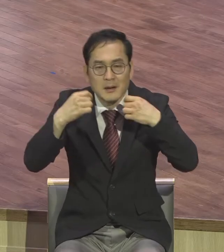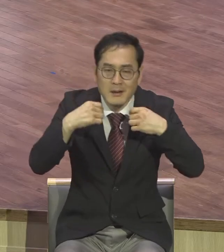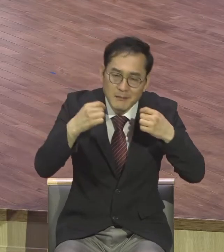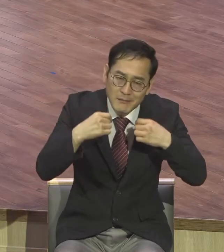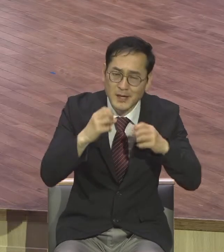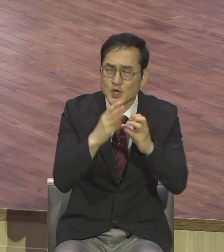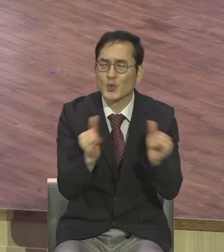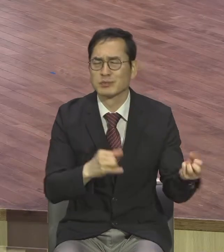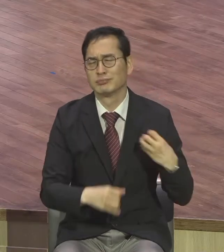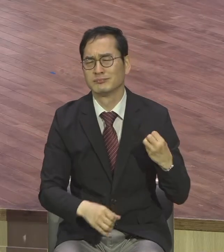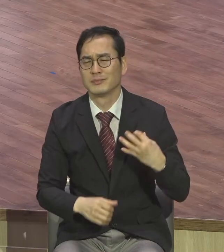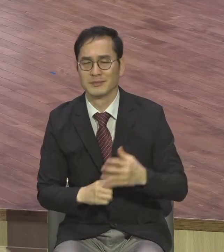은혜에 너무 감사했어요.